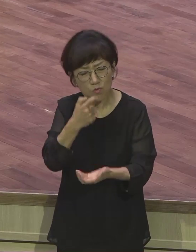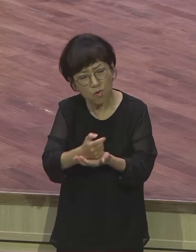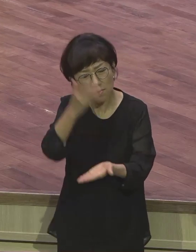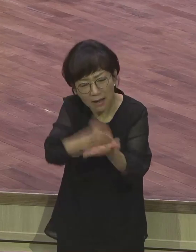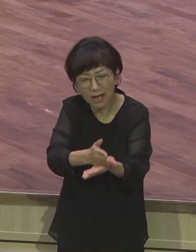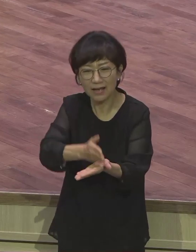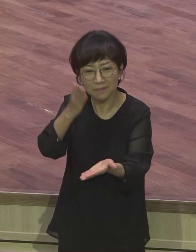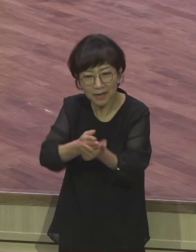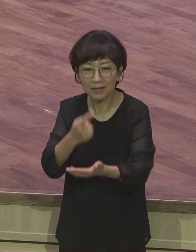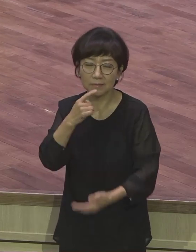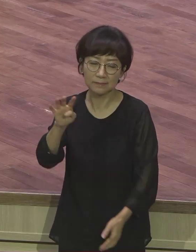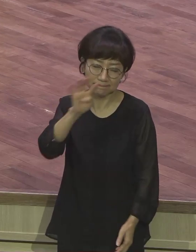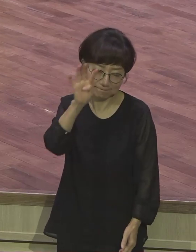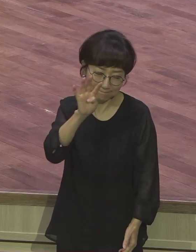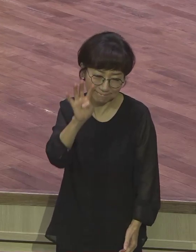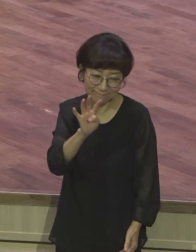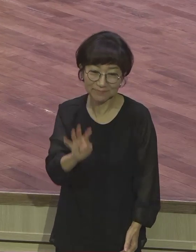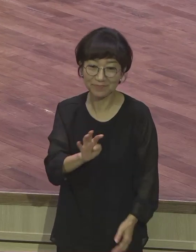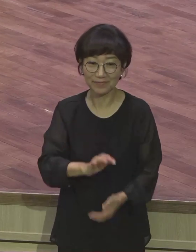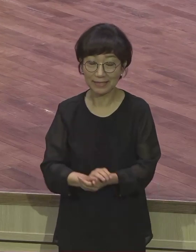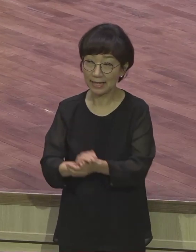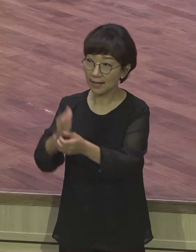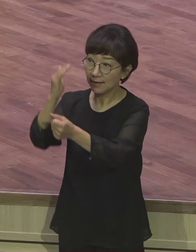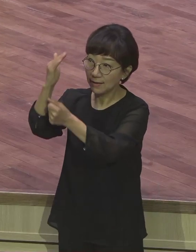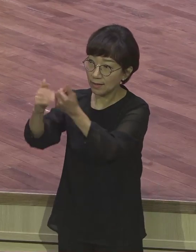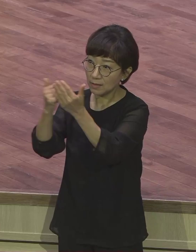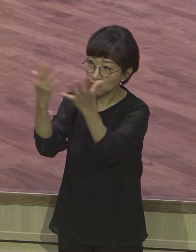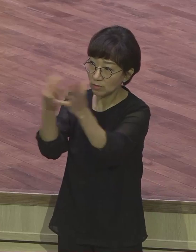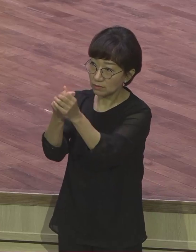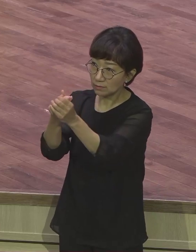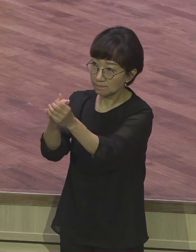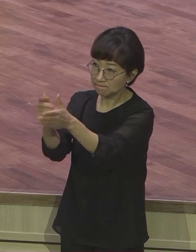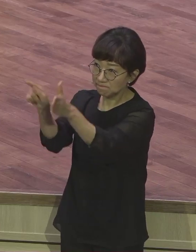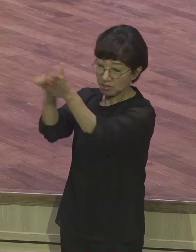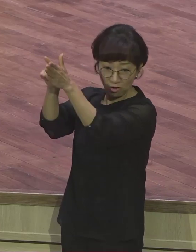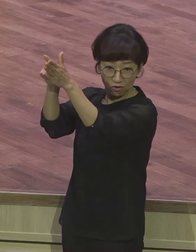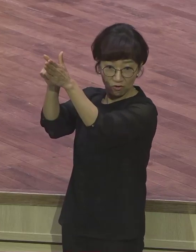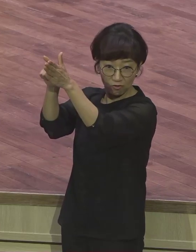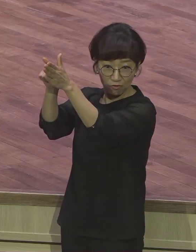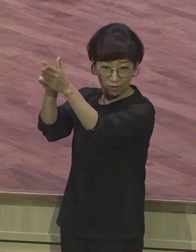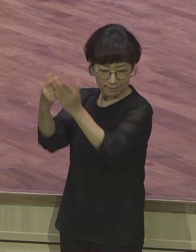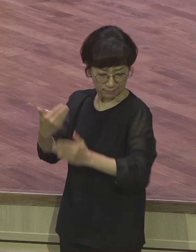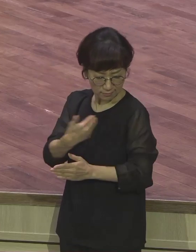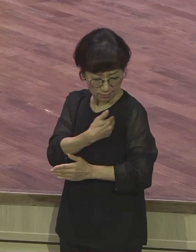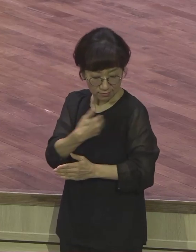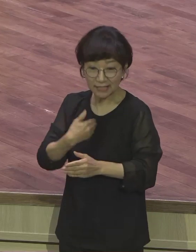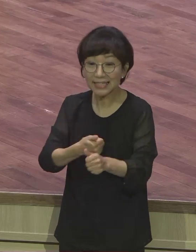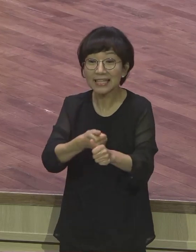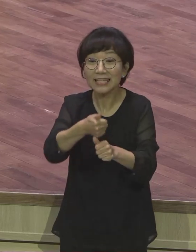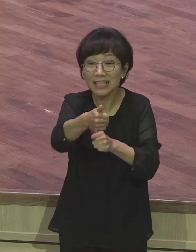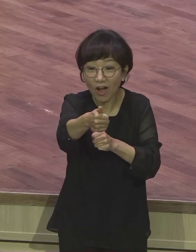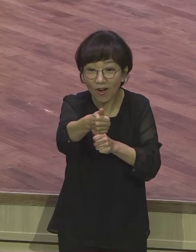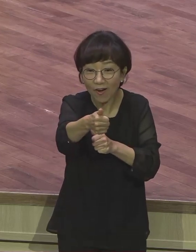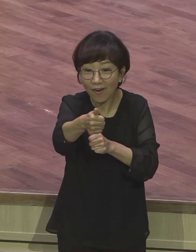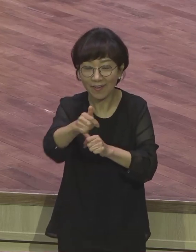하나님의 절대 주권을 믿고 확실히 믿고 넉넉히 이기는 자의 삶을 사시길 바랍니다.